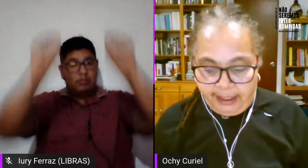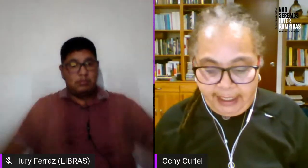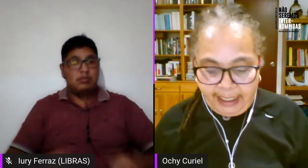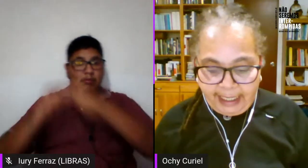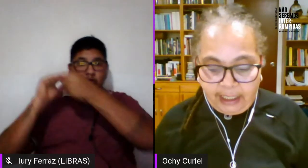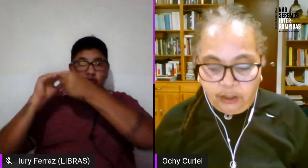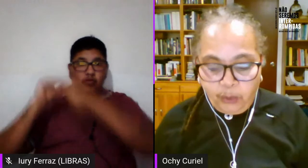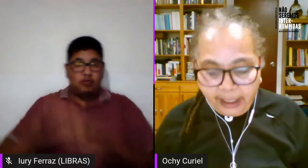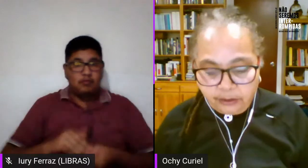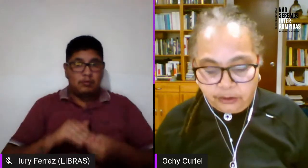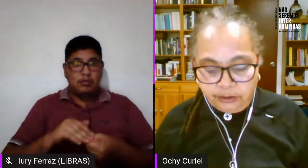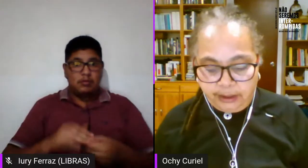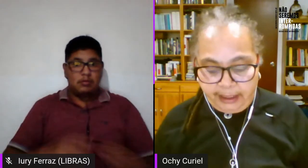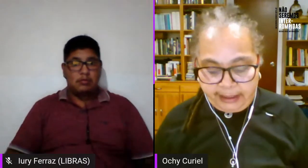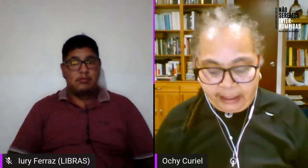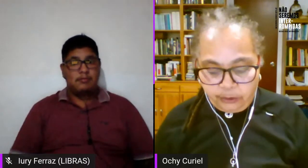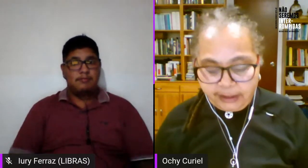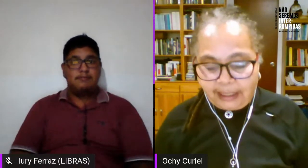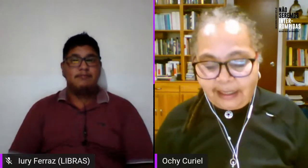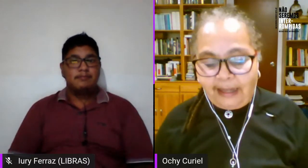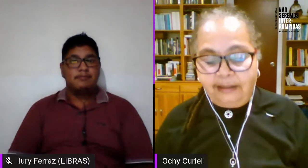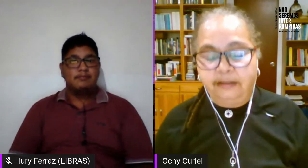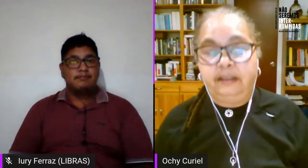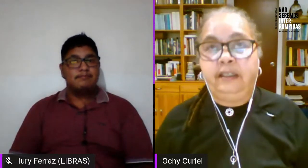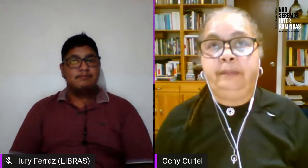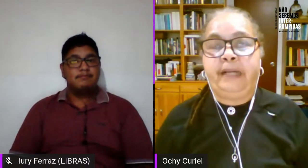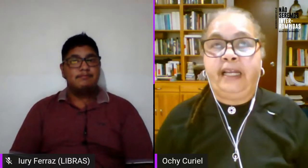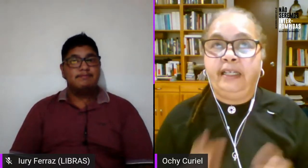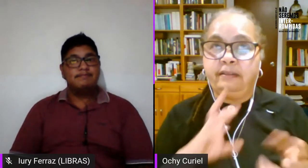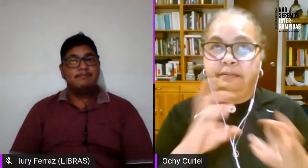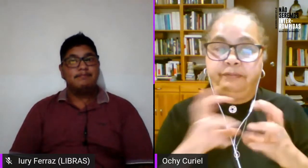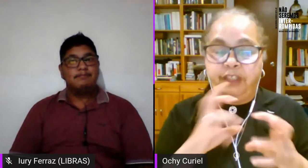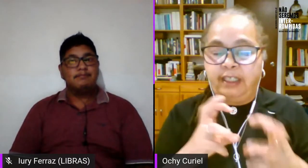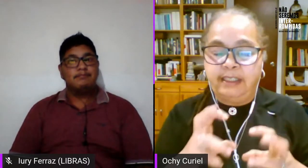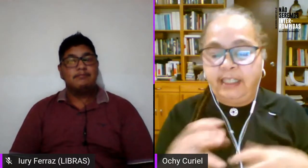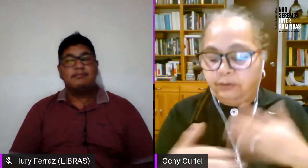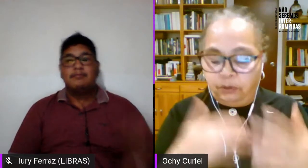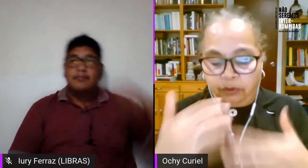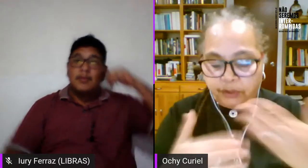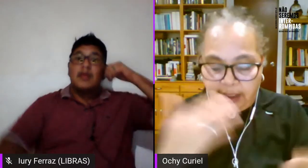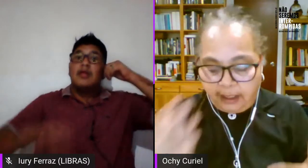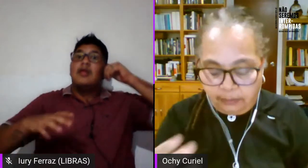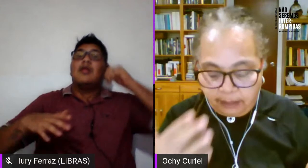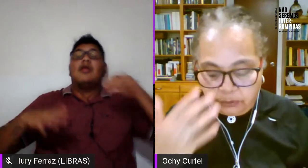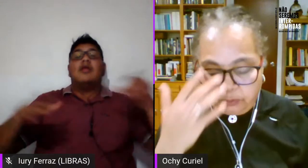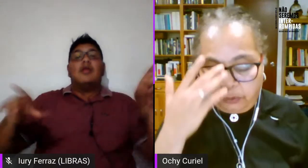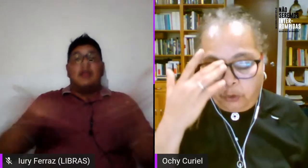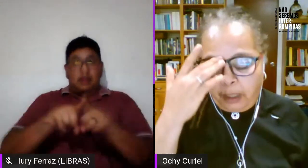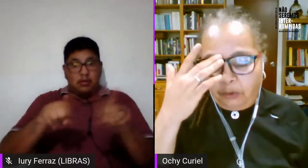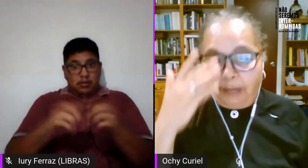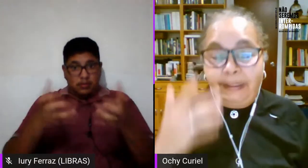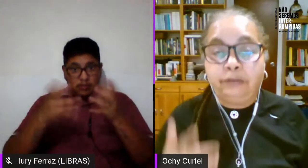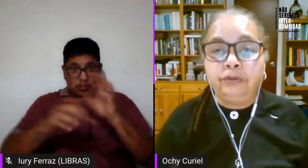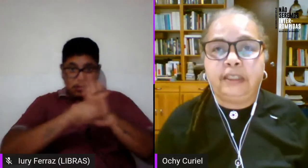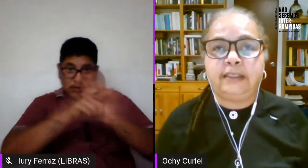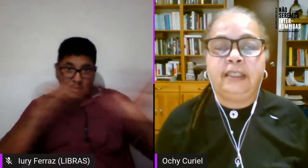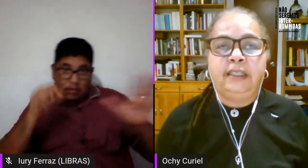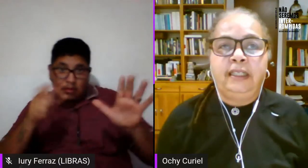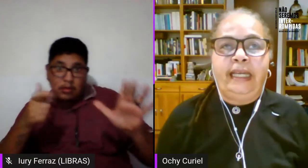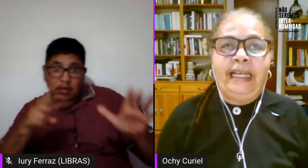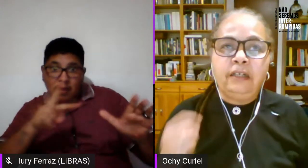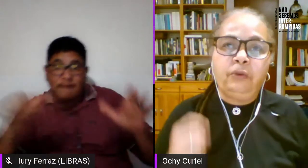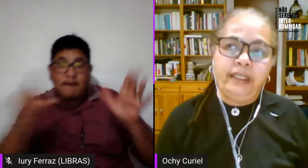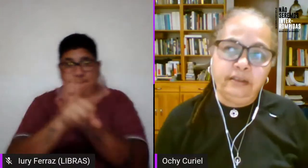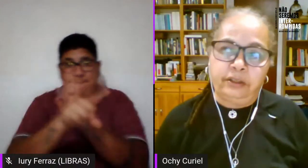luego quiero destacar para ir finalizando y luego ya hablamos un poco más con las preguntas